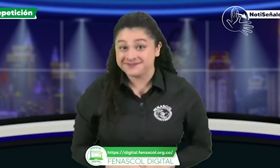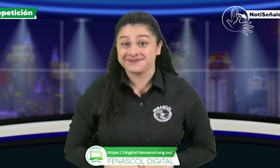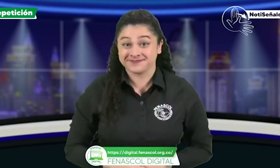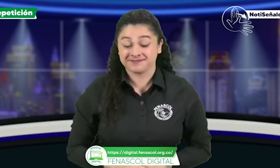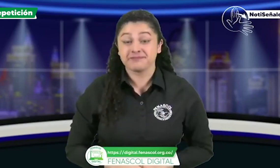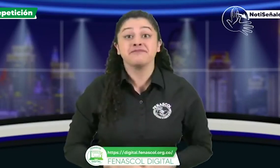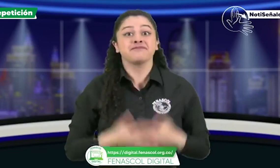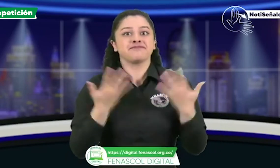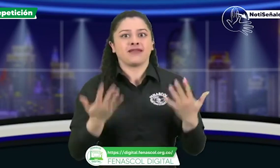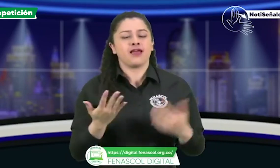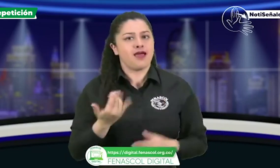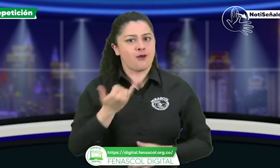adelante, ese es nuestro nuevo horario.